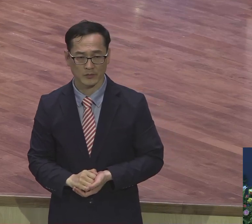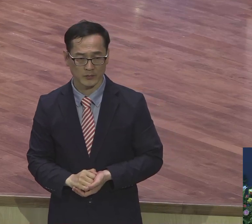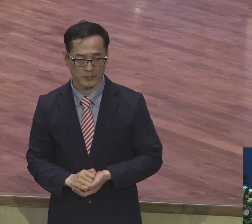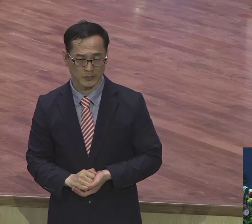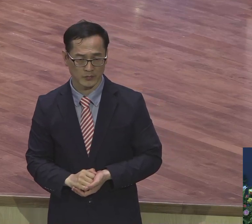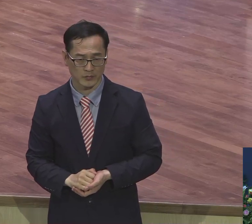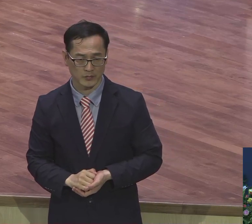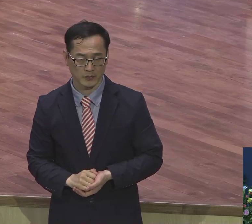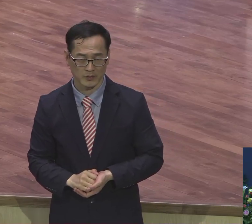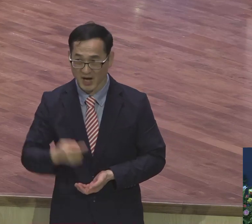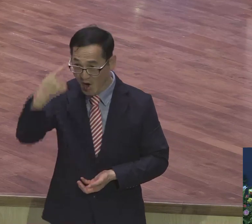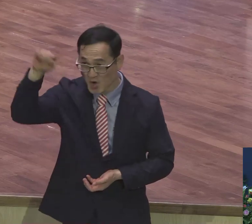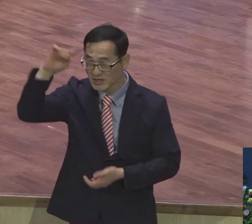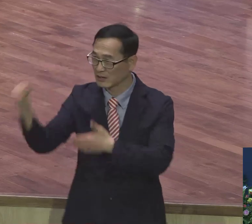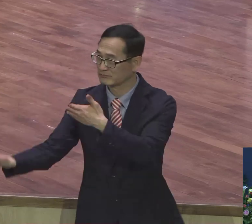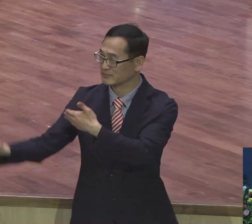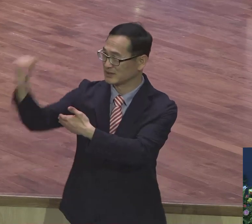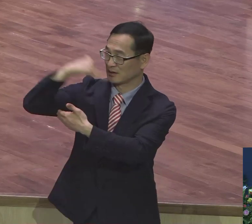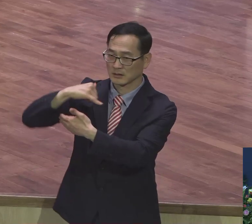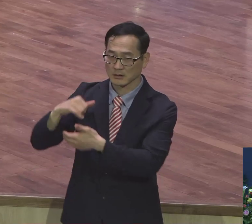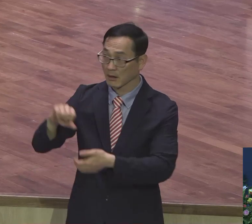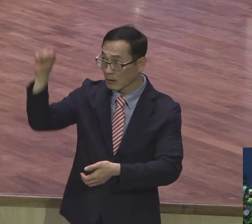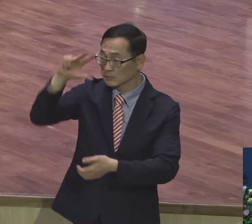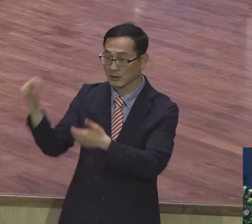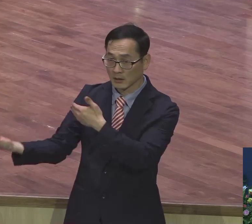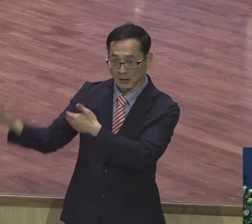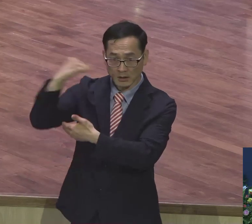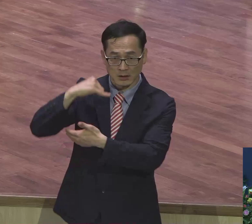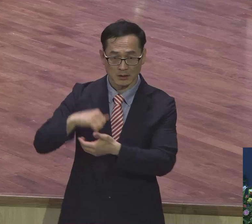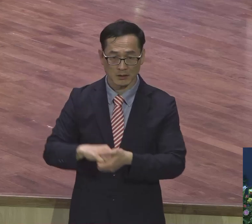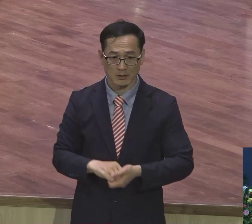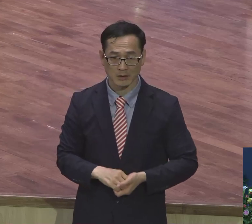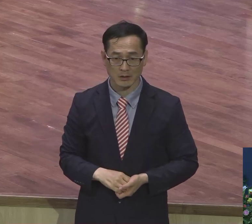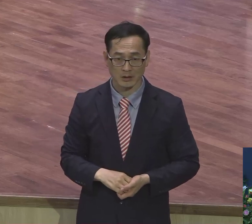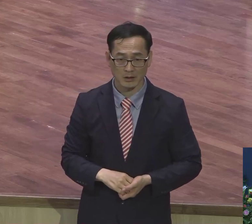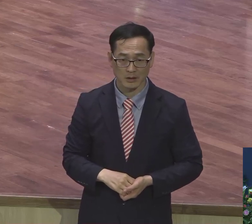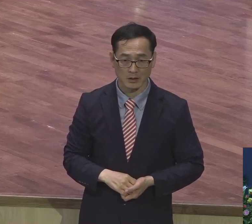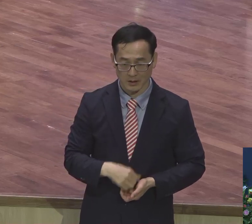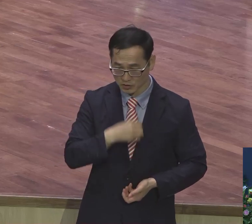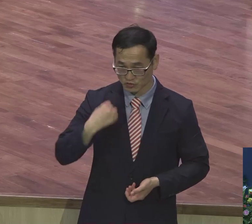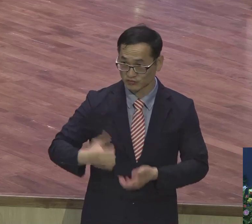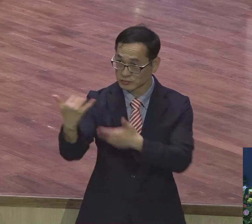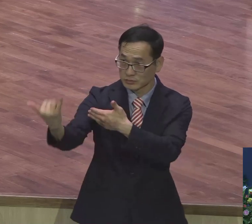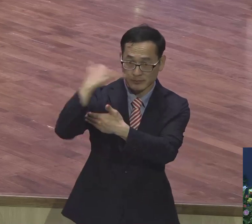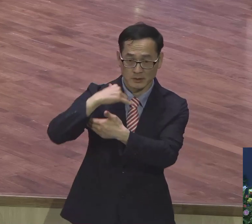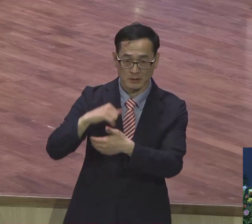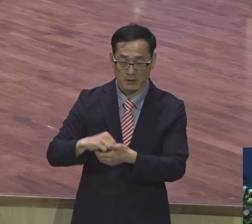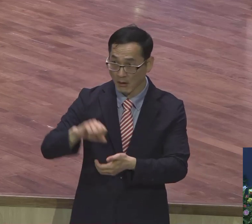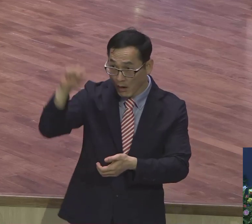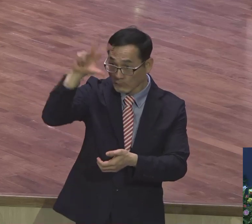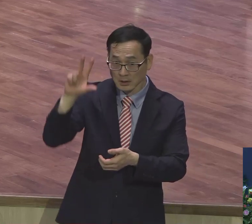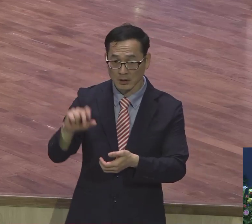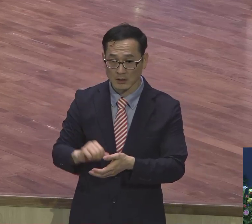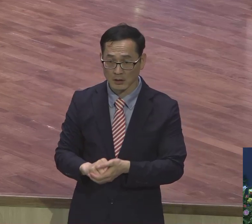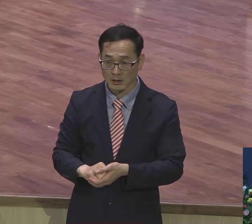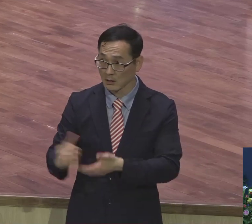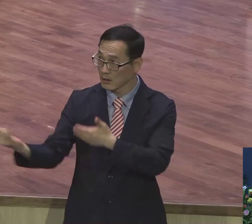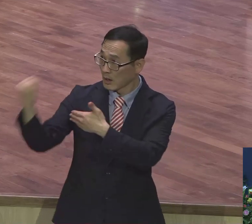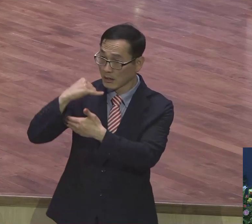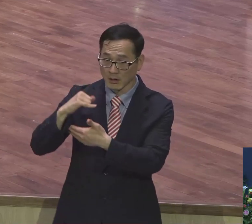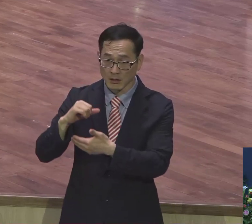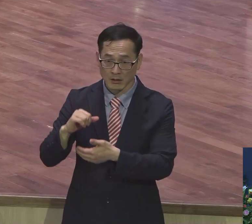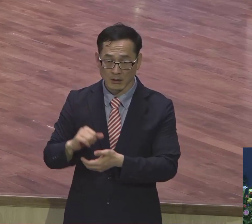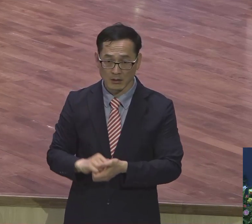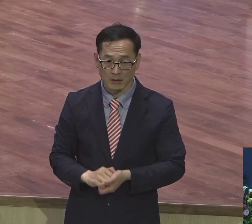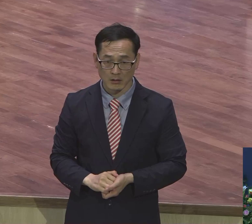러시아가 올라와 안 하던 짓을 말 중국 중국이 왔다. 러시아가 안 하던 짓을 생전 처음 오는 거 갖고